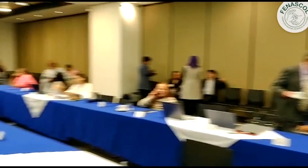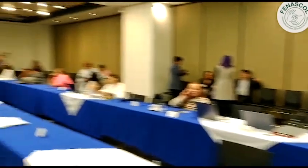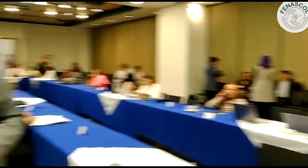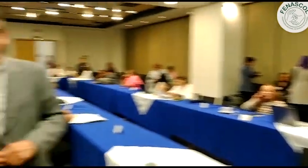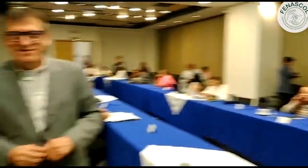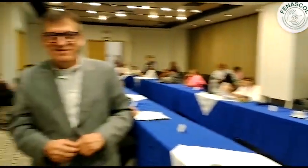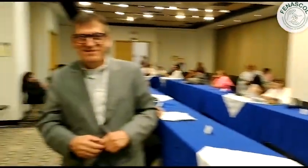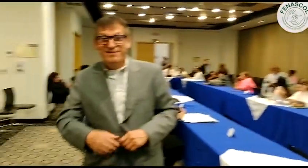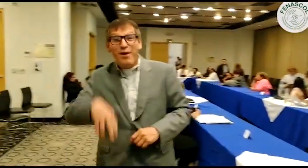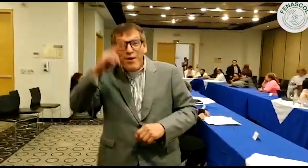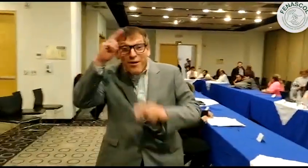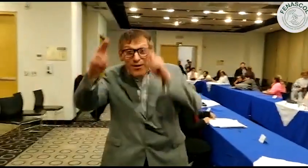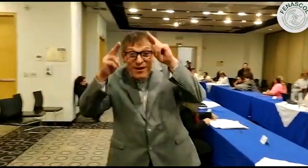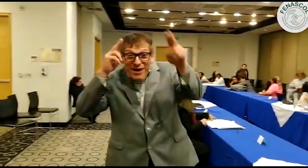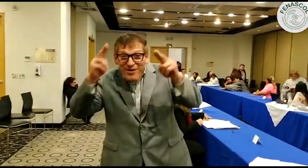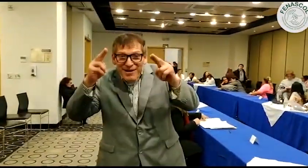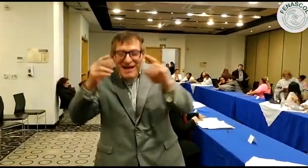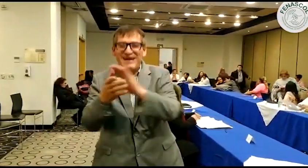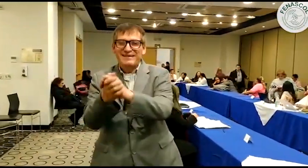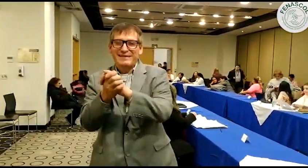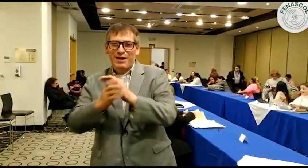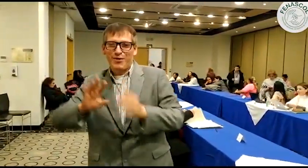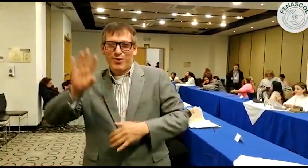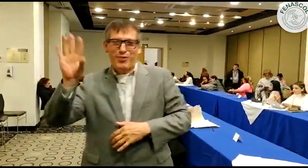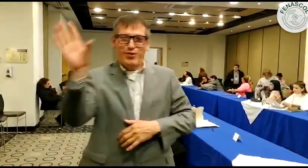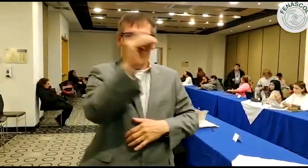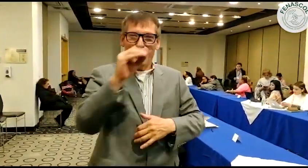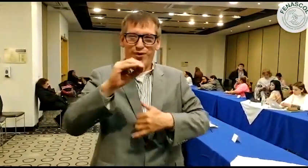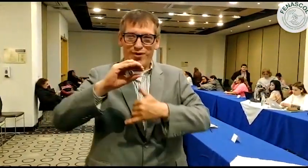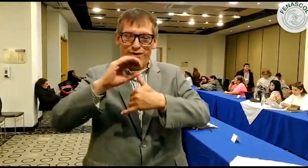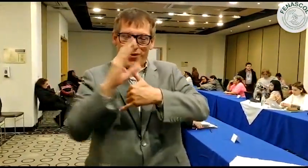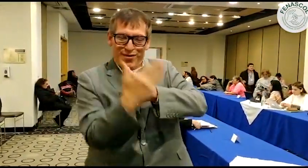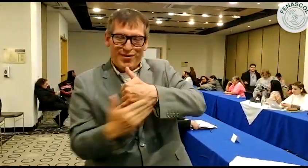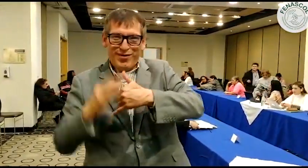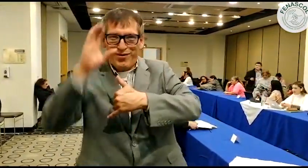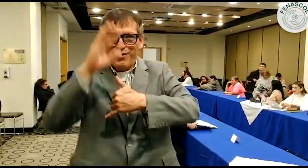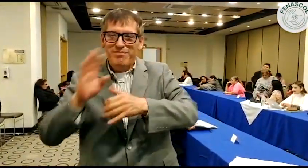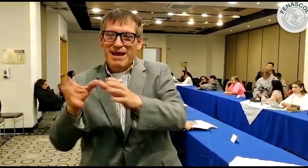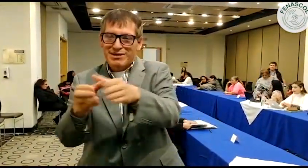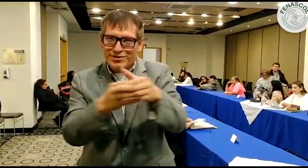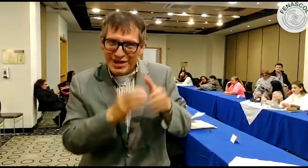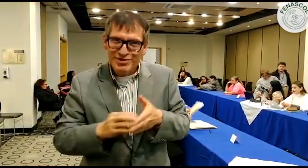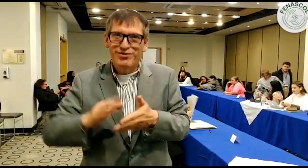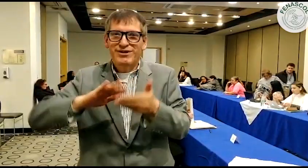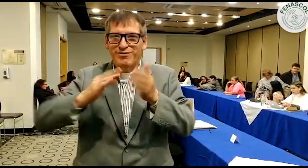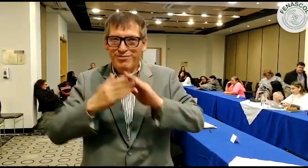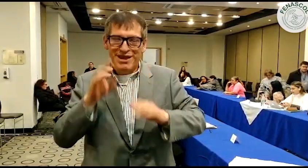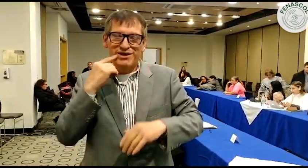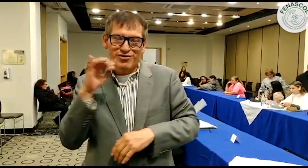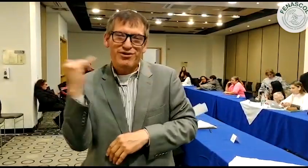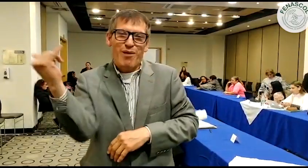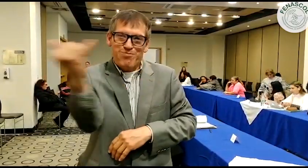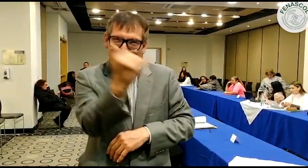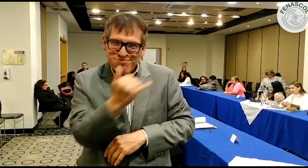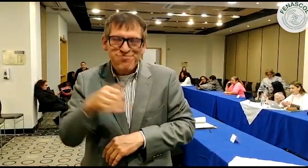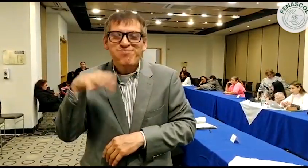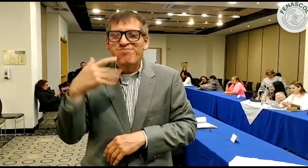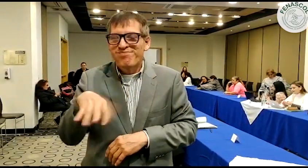Hola, hola, un cordial saludo para todos en Colombia, las asociaciones y personas sordas que nos están viendo. En este momento